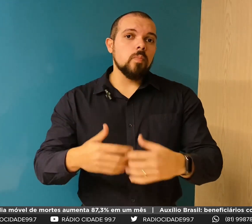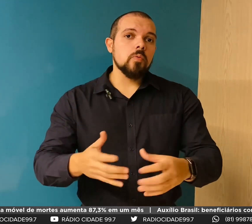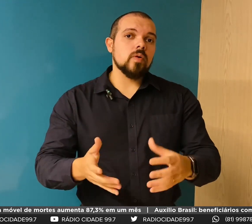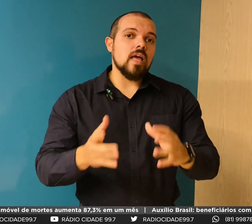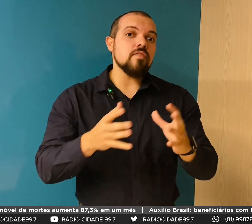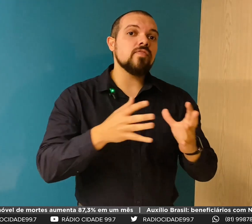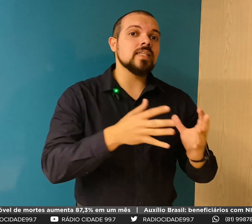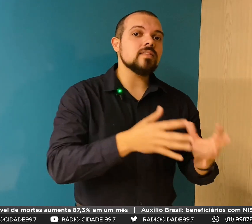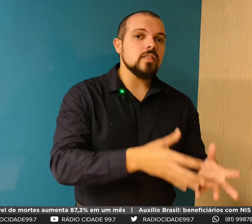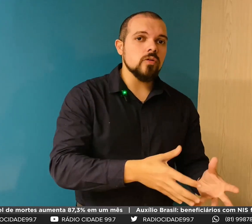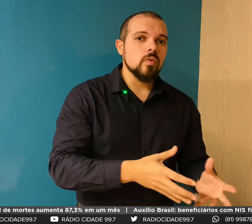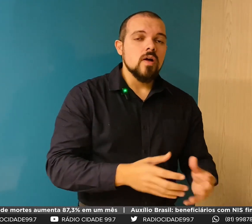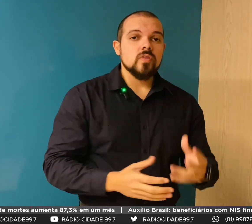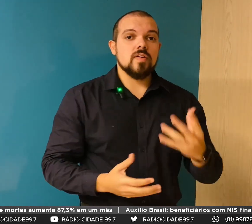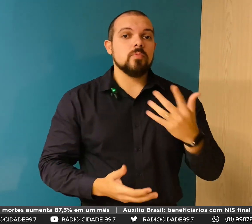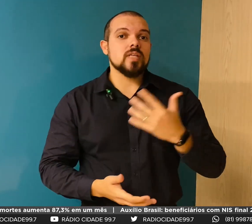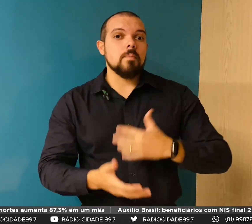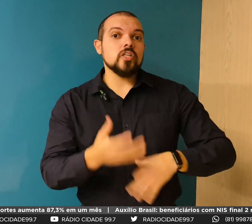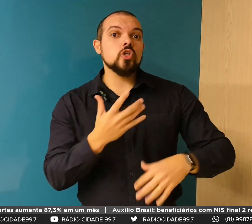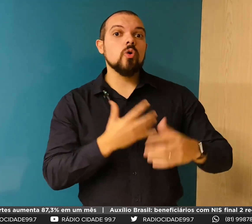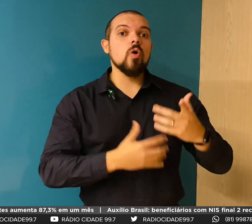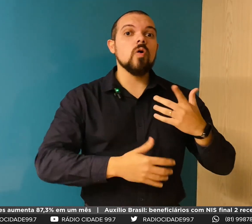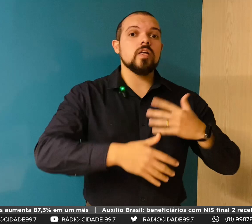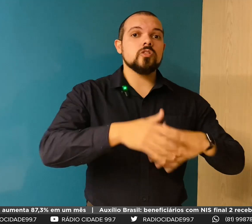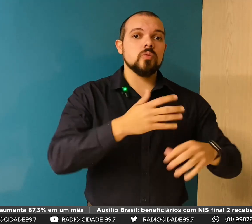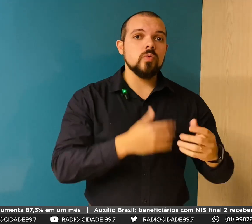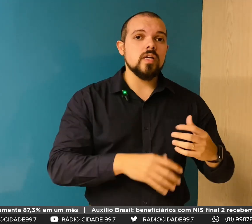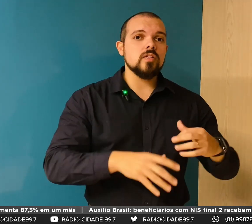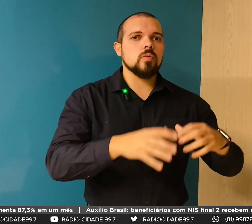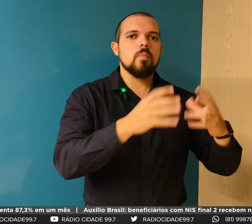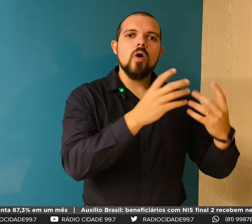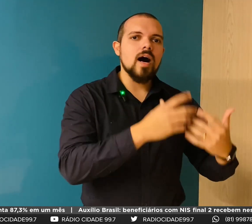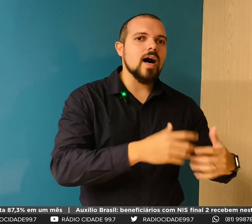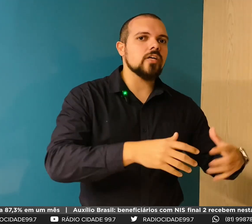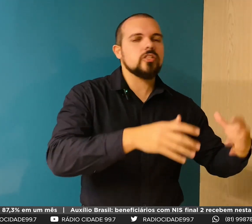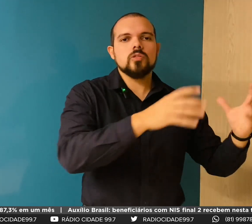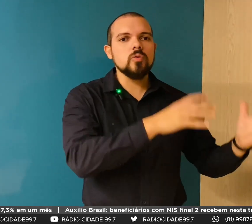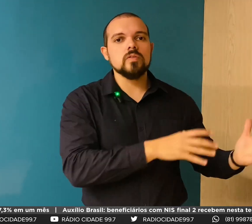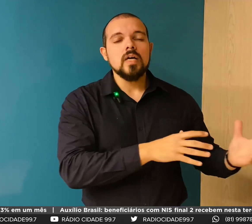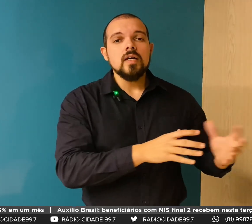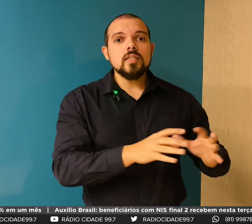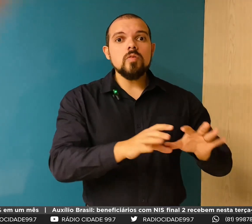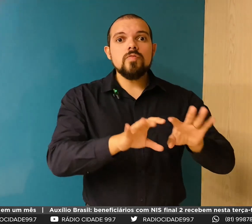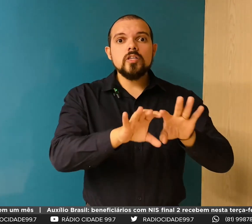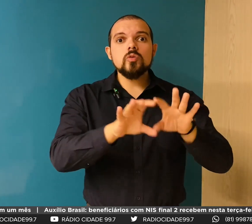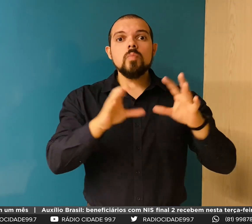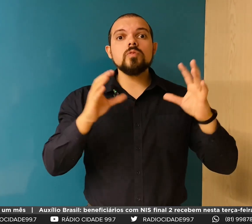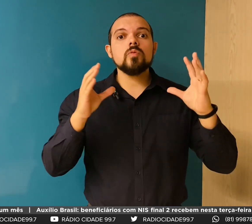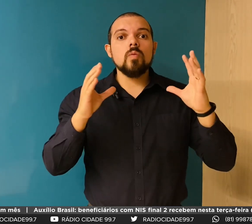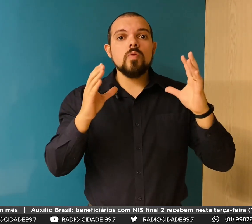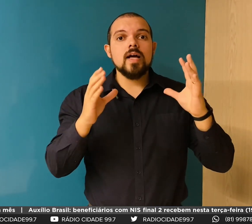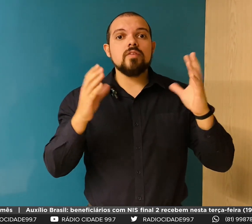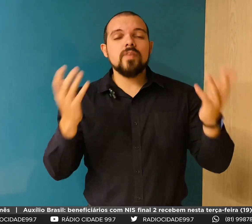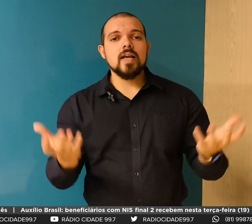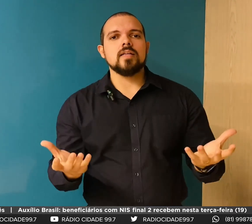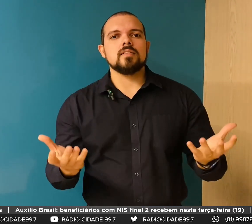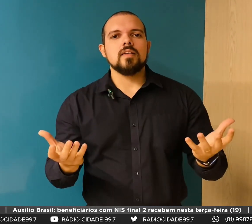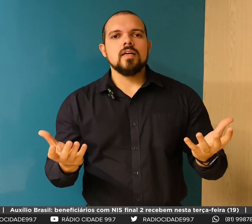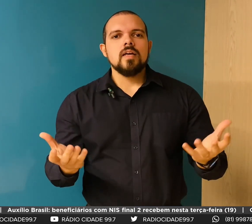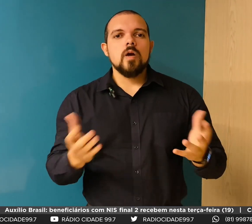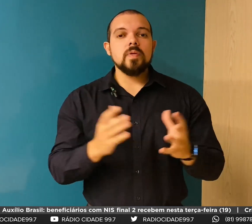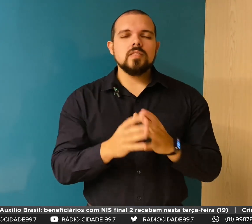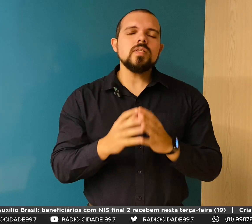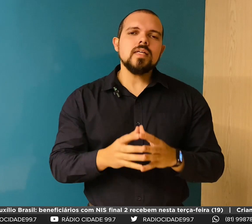você já tem um público que é infantil, você vai buscar mais cores, tudo isso, borracha, tudo. Então veja como é